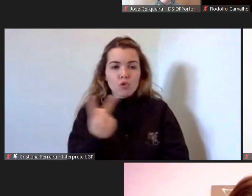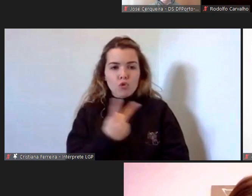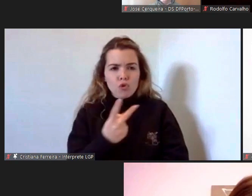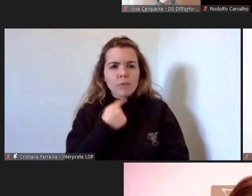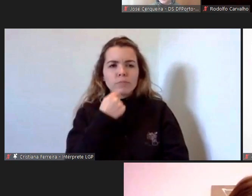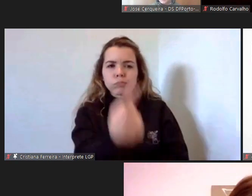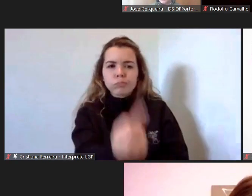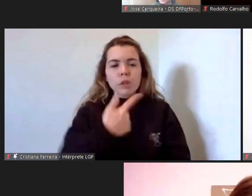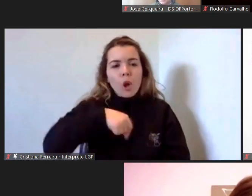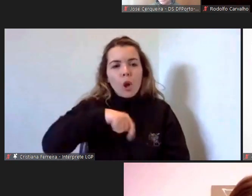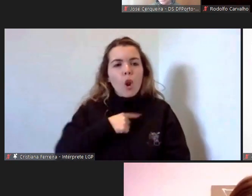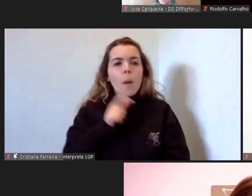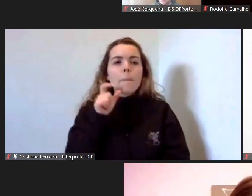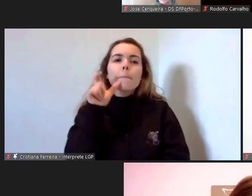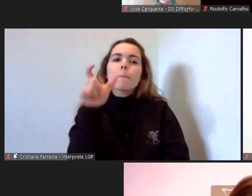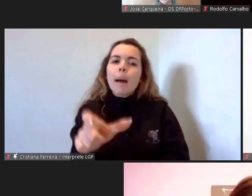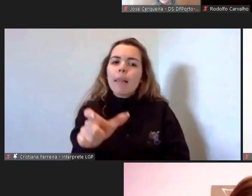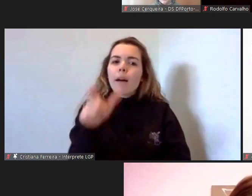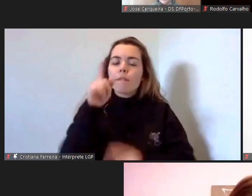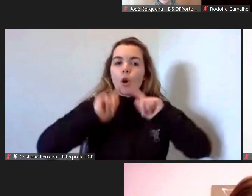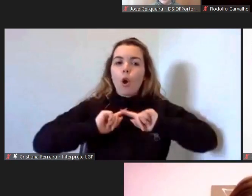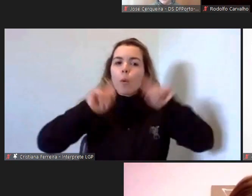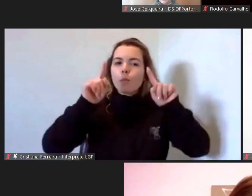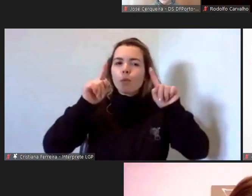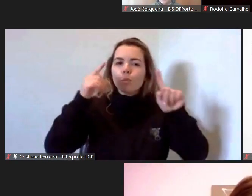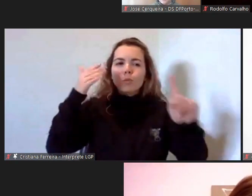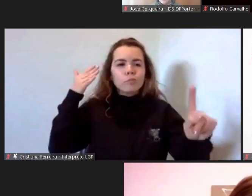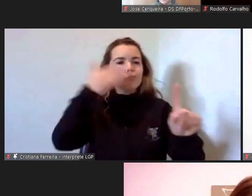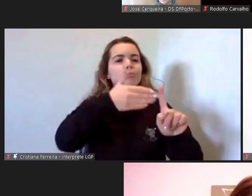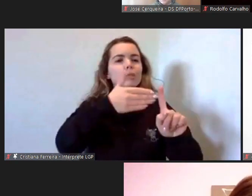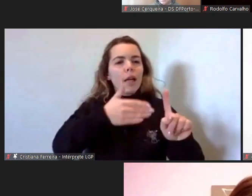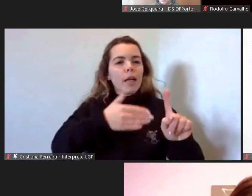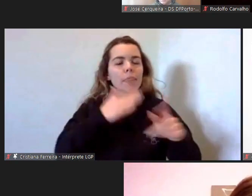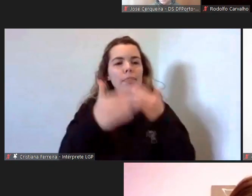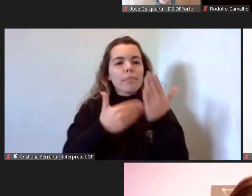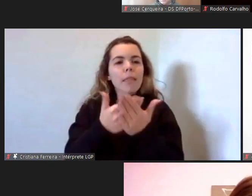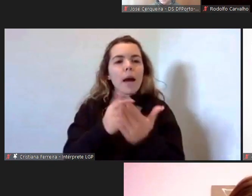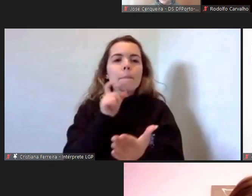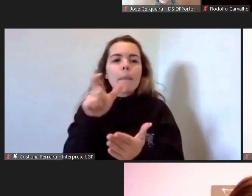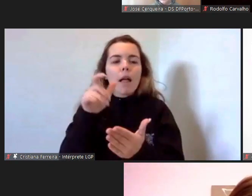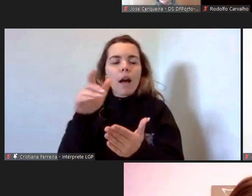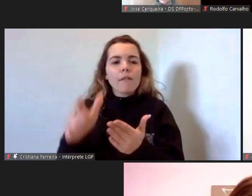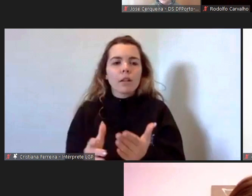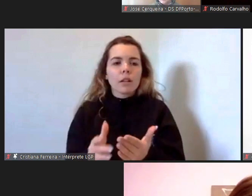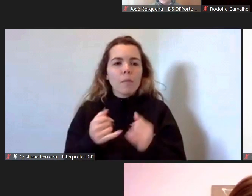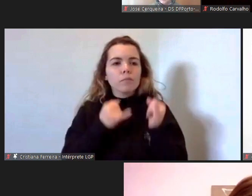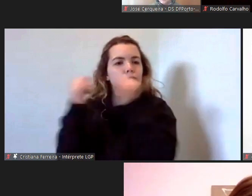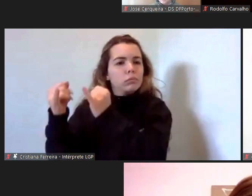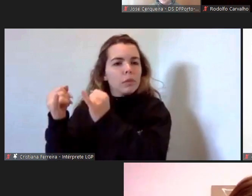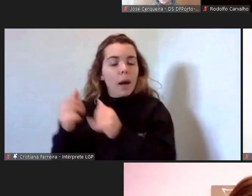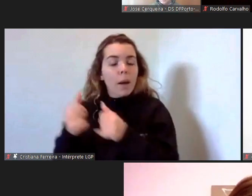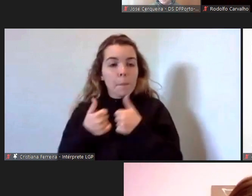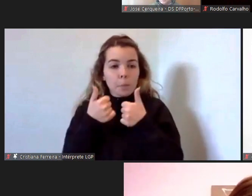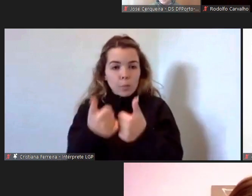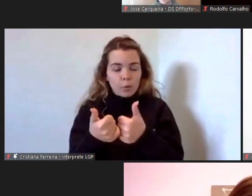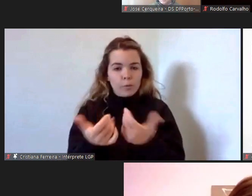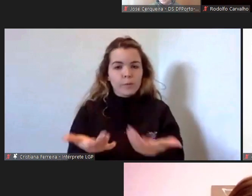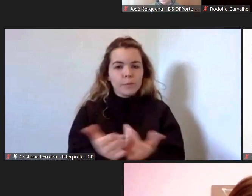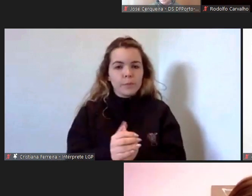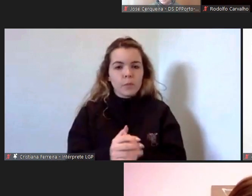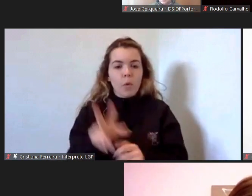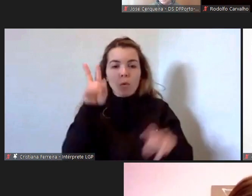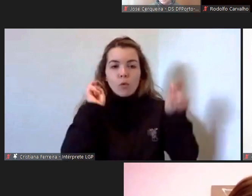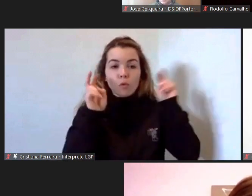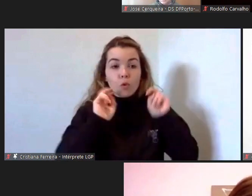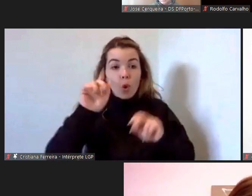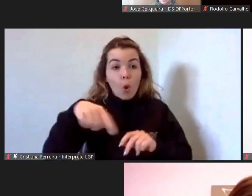nossos ao nosso público-alvo afinal não é e de facto quando falamos em em